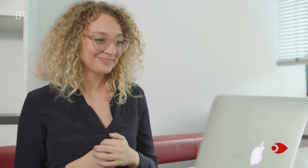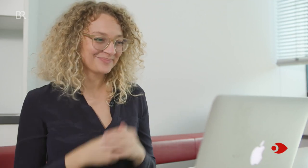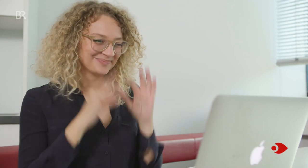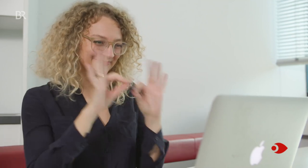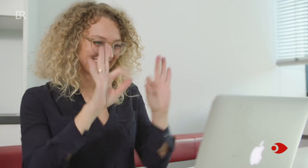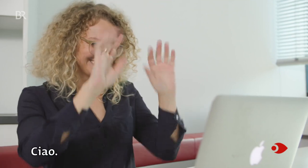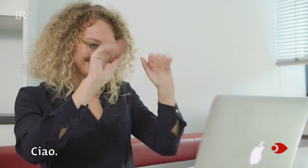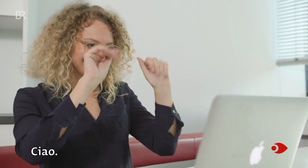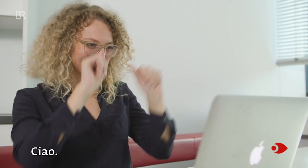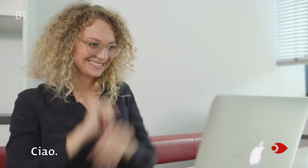Ciao.